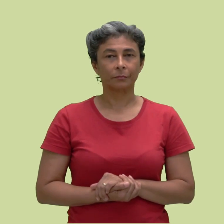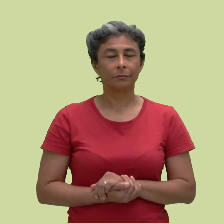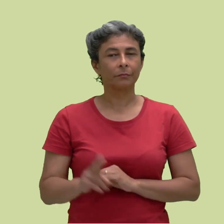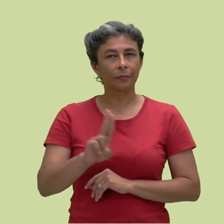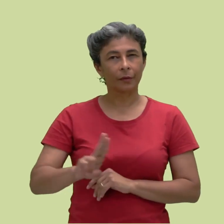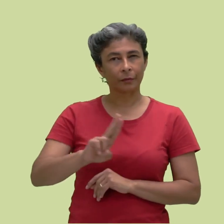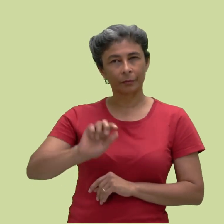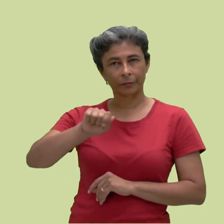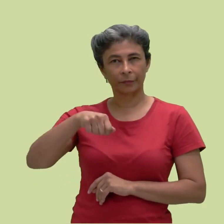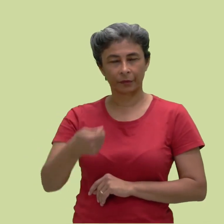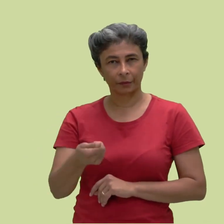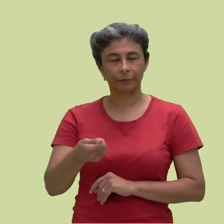Utilizamos os sinais de